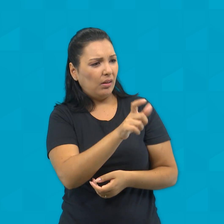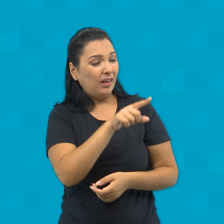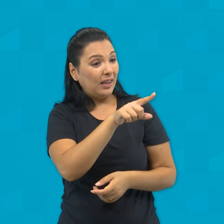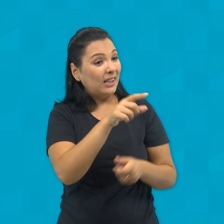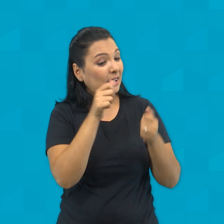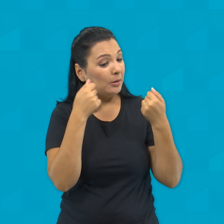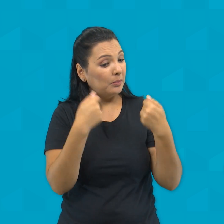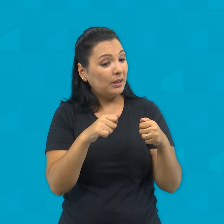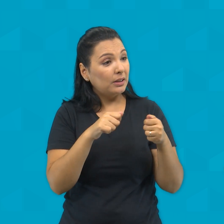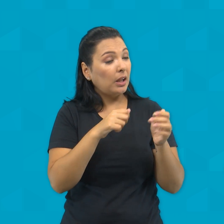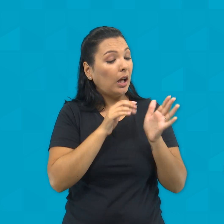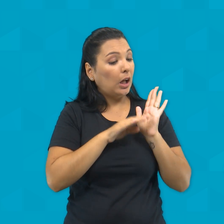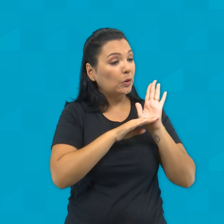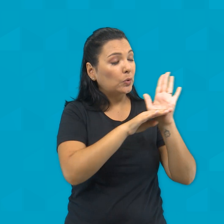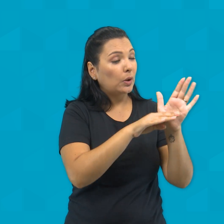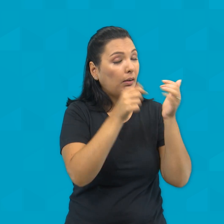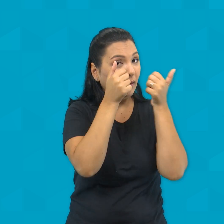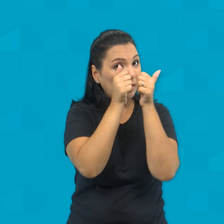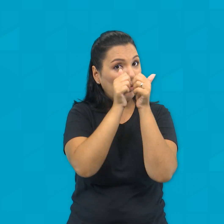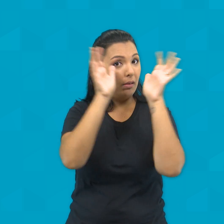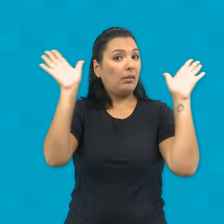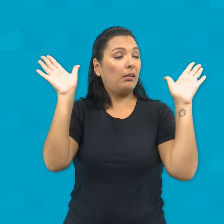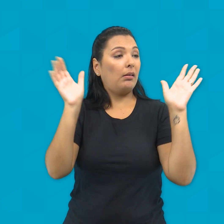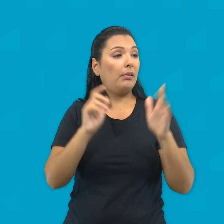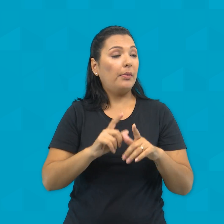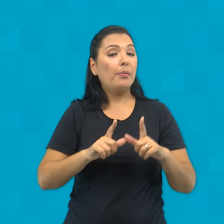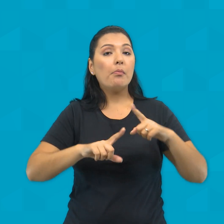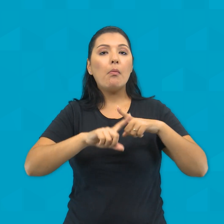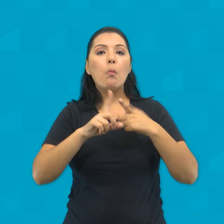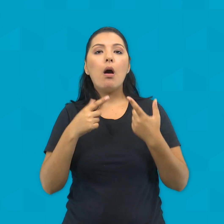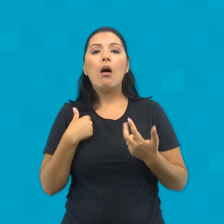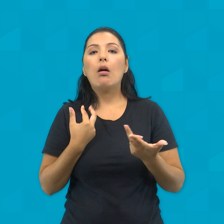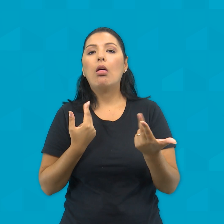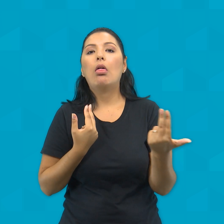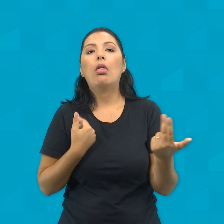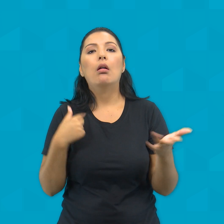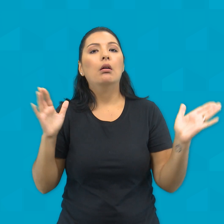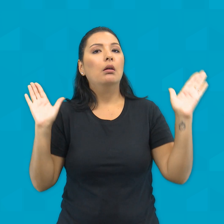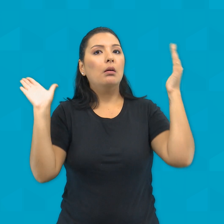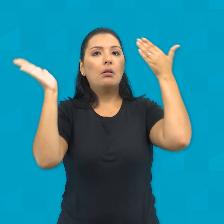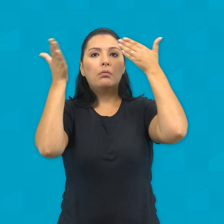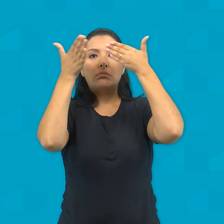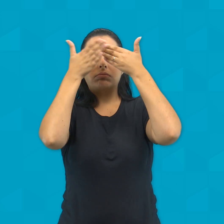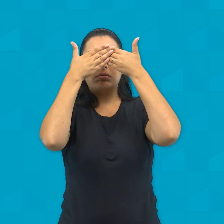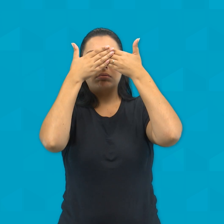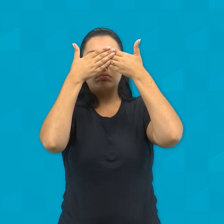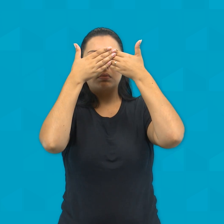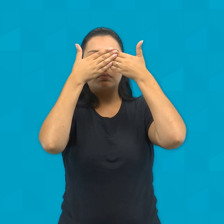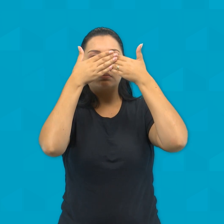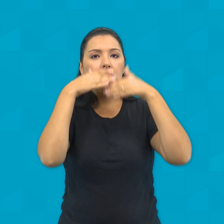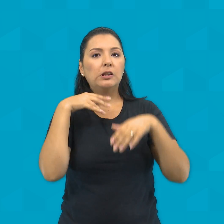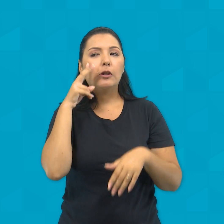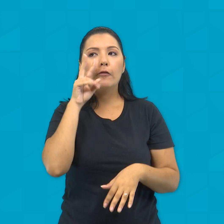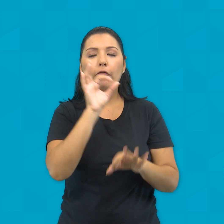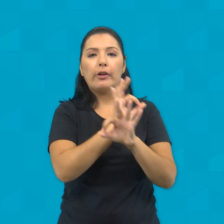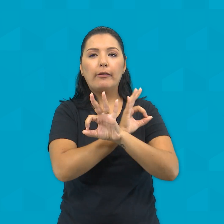deixa-me tirar o cisco do teu olho, quando tu não vês a trave no teu próprio olho? Hipócrita,